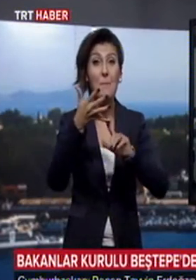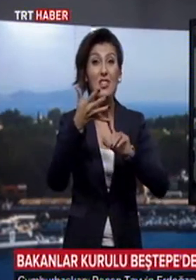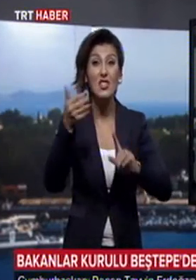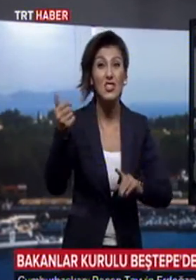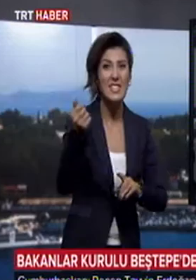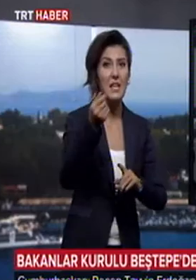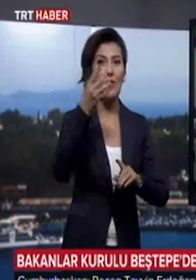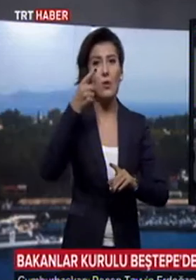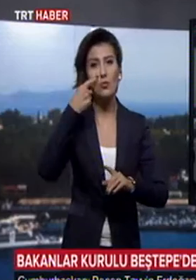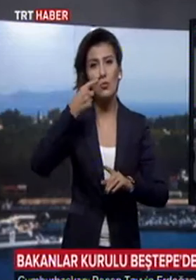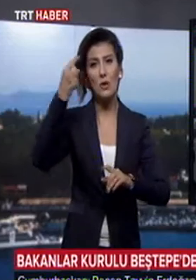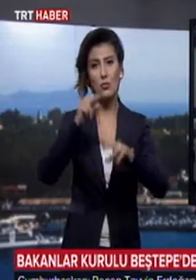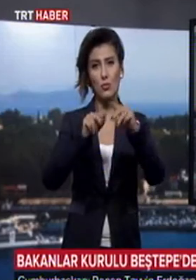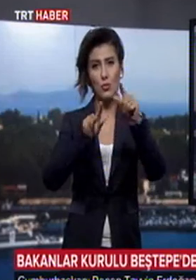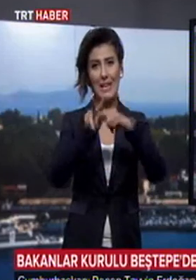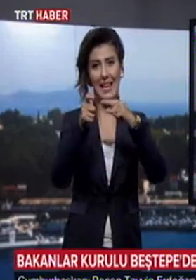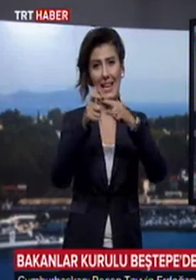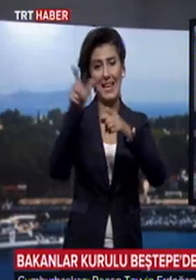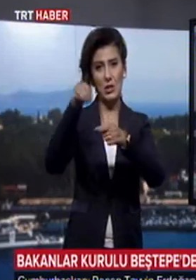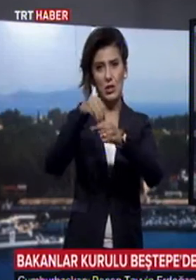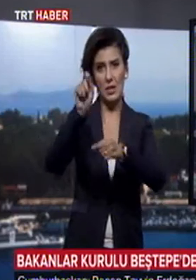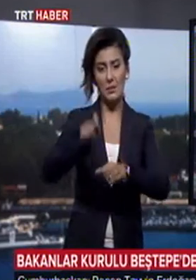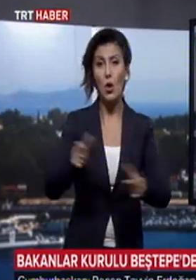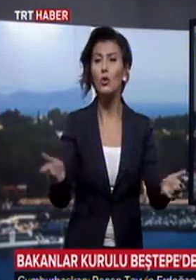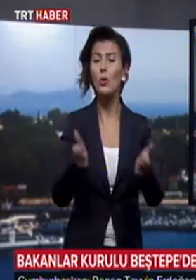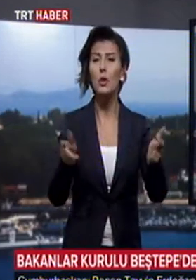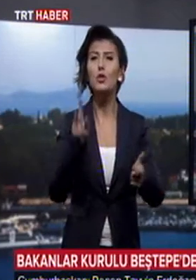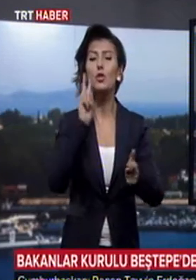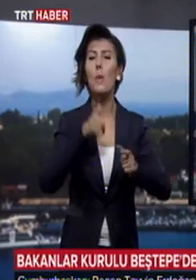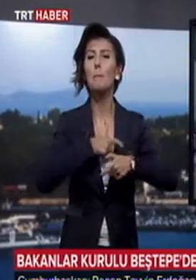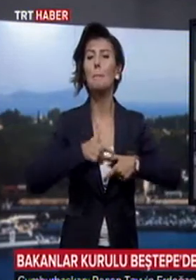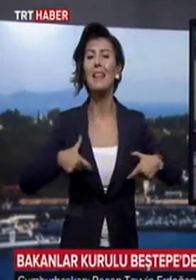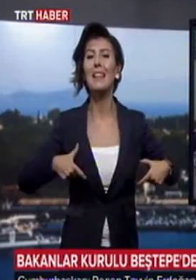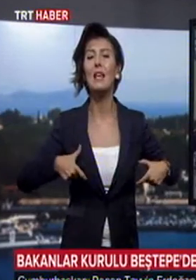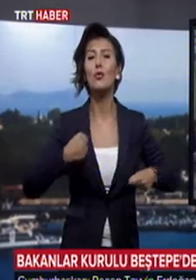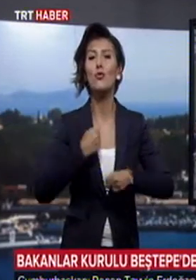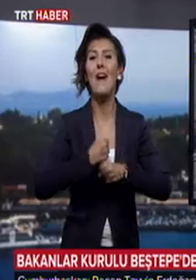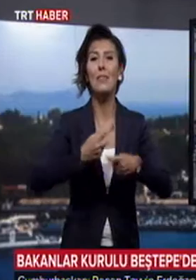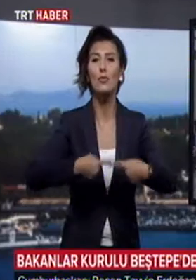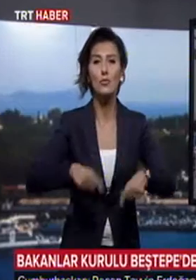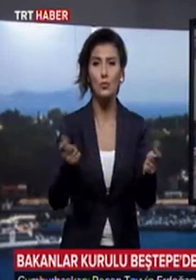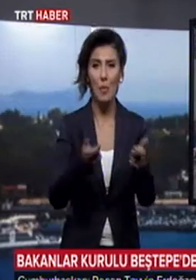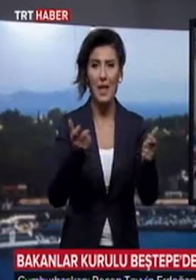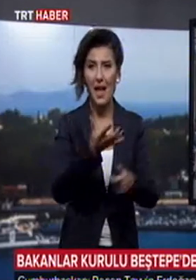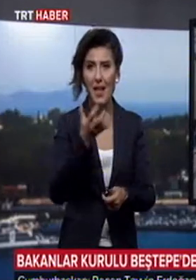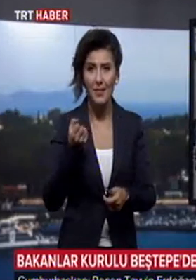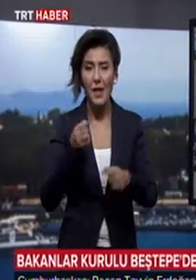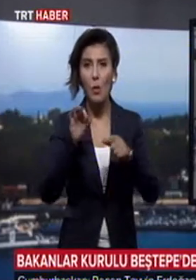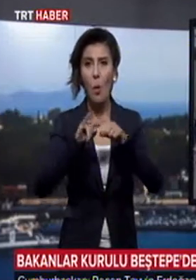Beşinci kez Cumhurbaşkanlığı Külliyesi'nde yapılacak. Toplantıda Son Milli Güvenlik Kurulu toplantısında alınan olağanüstü